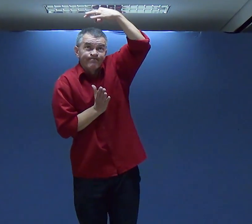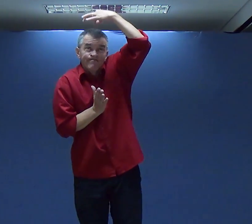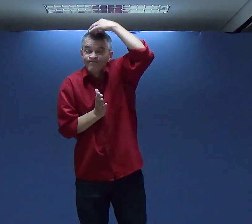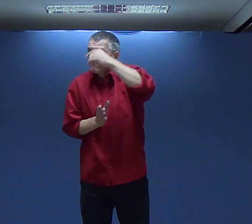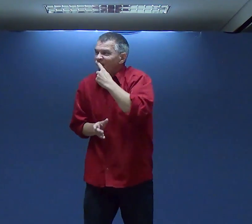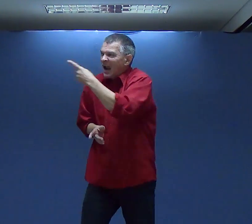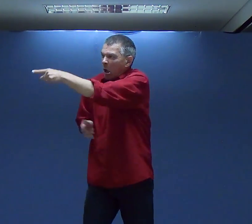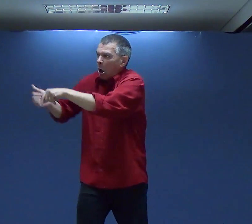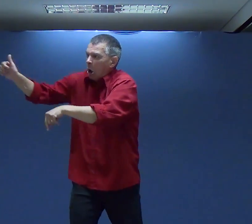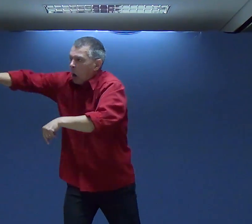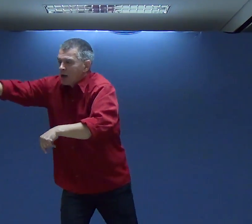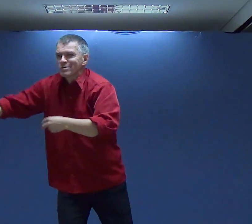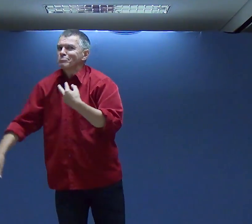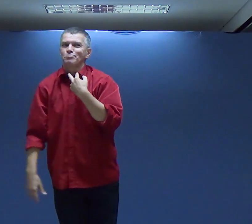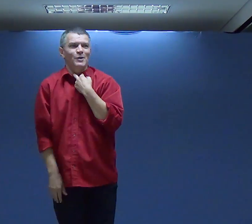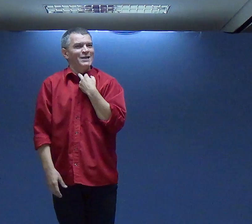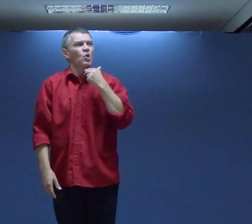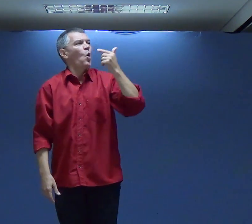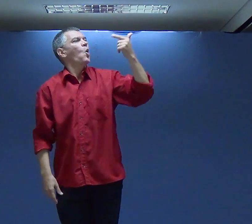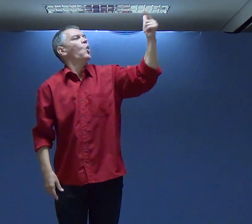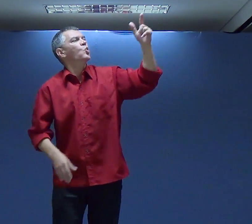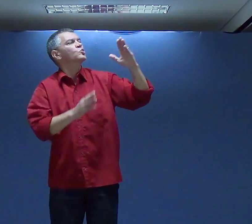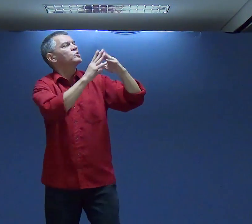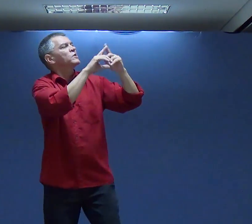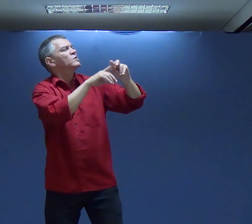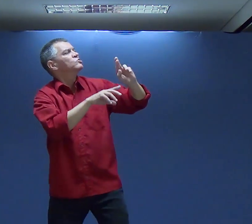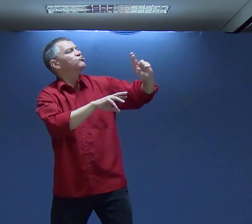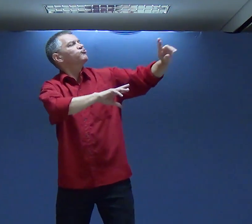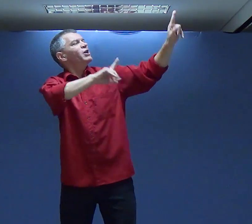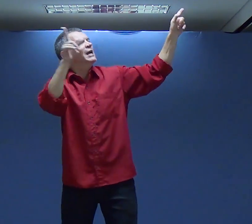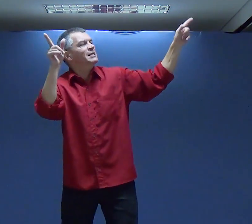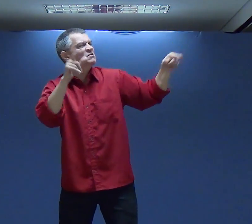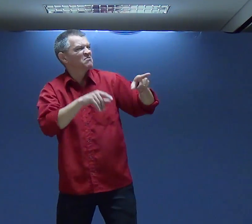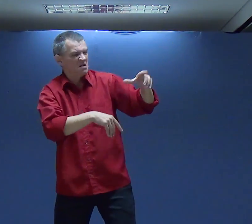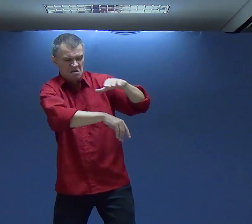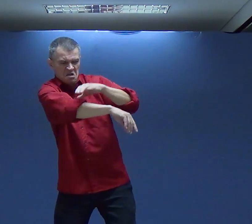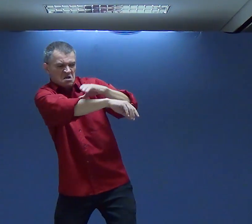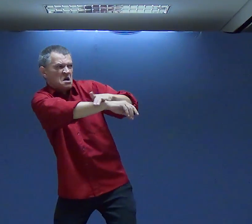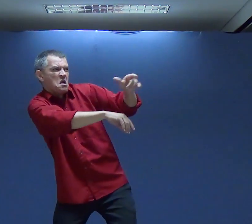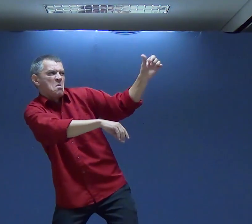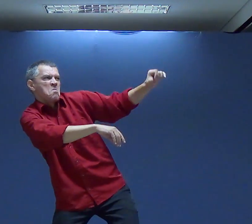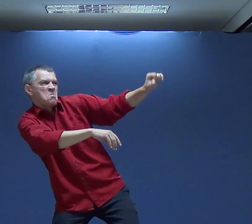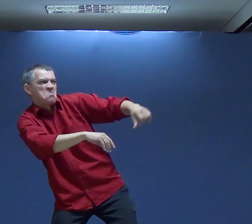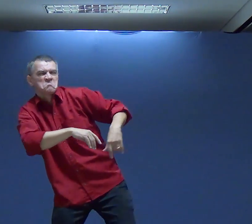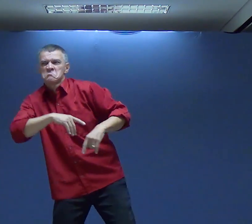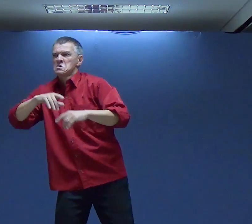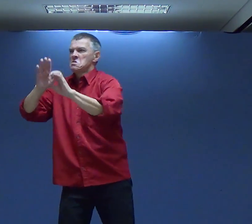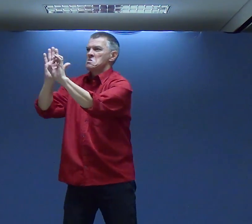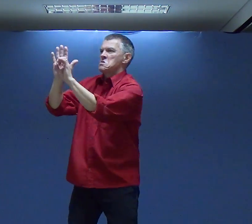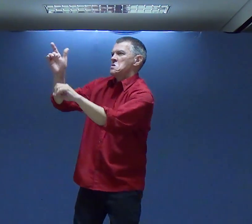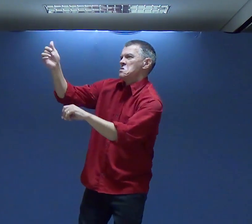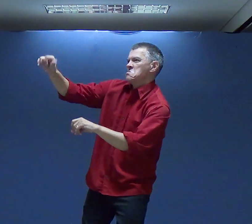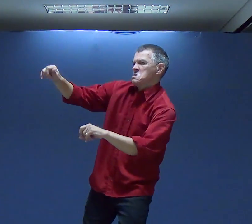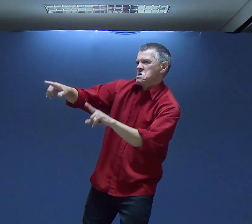Eu sou Um crente Tenho o Espírito Santo Não me compete Julgar alguma